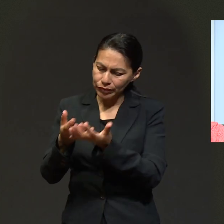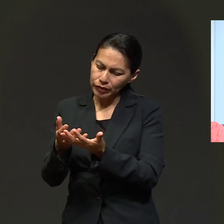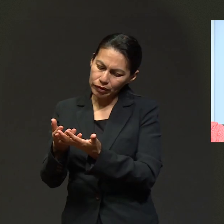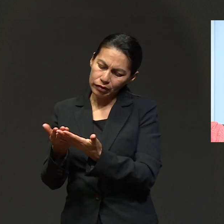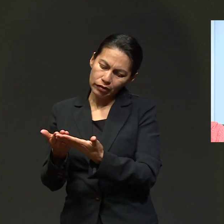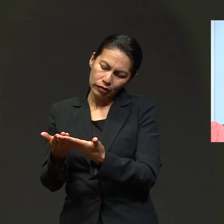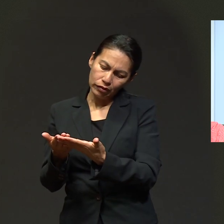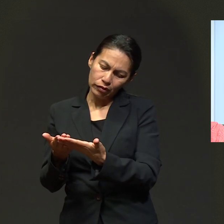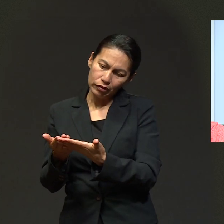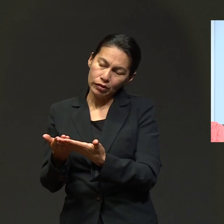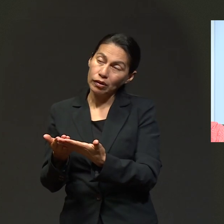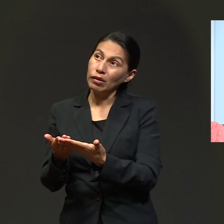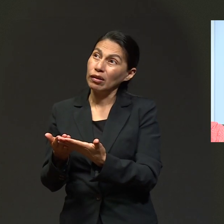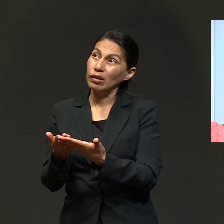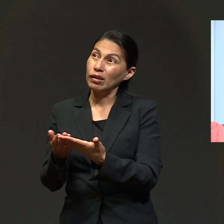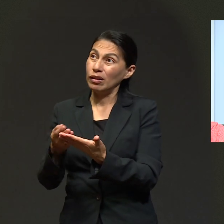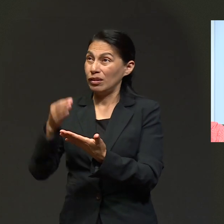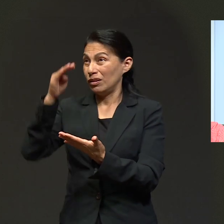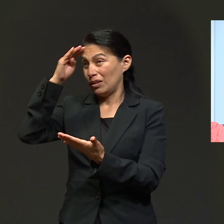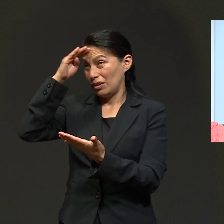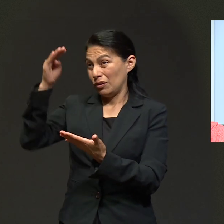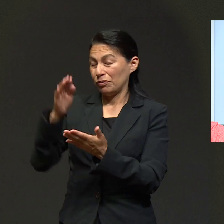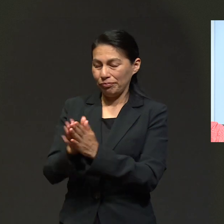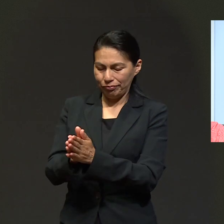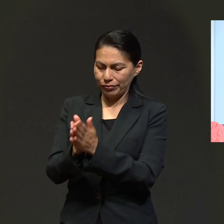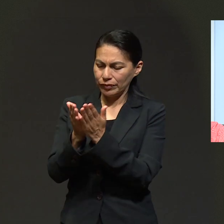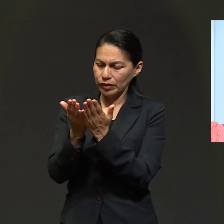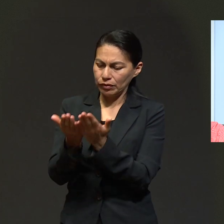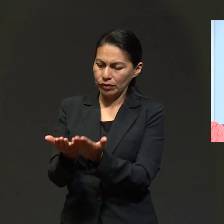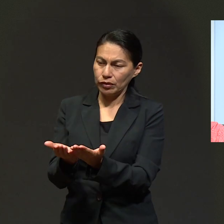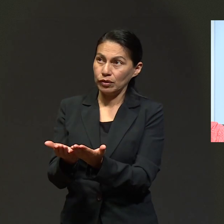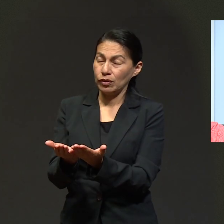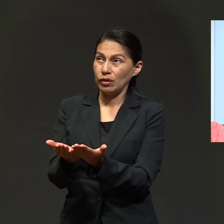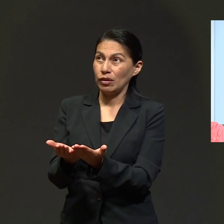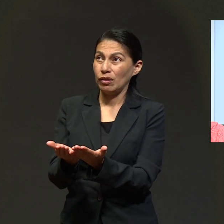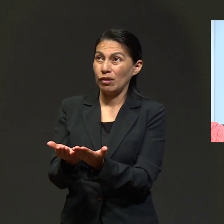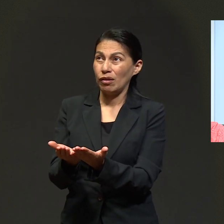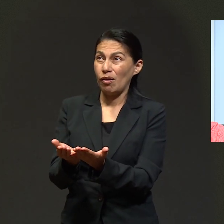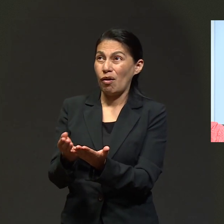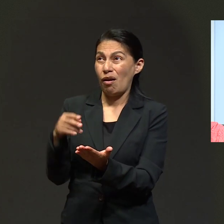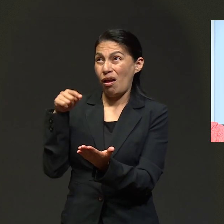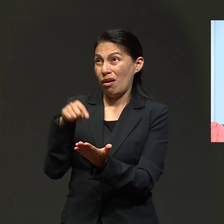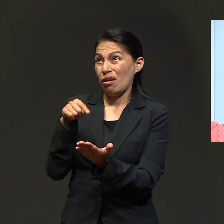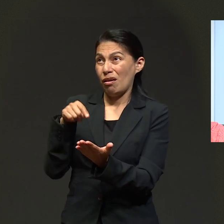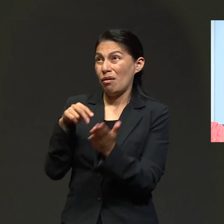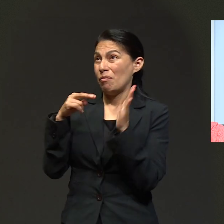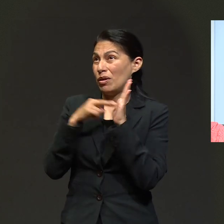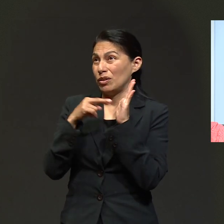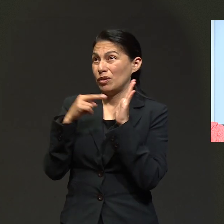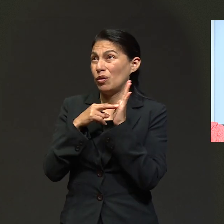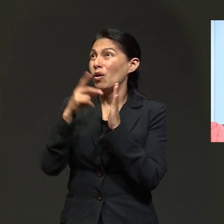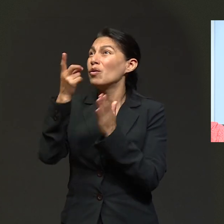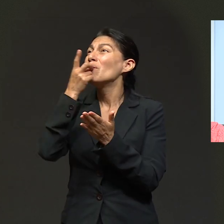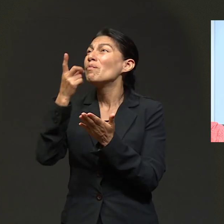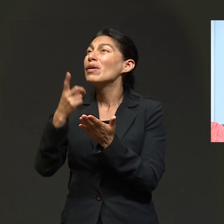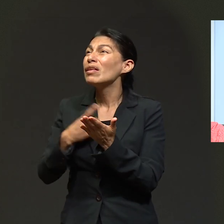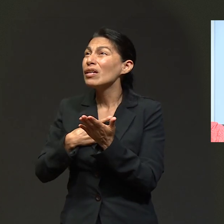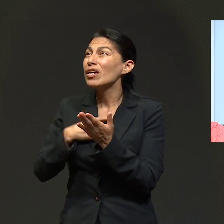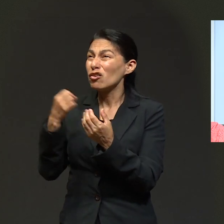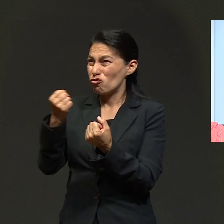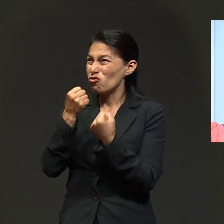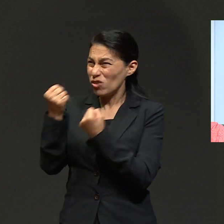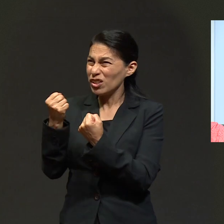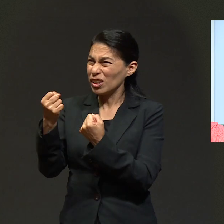Biblia a mi cuarto, la tomé y luego le dije a Dios, Señor, si yo no, al momento de abrir mi Biblia, no encuentro un